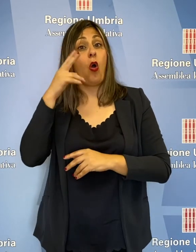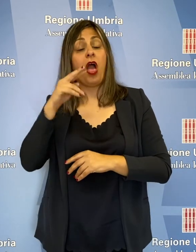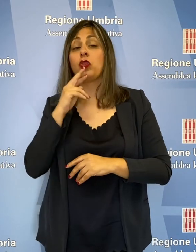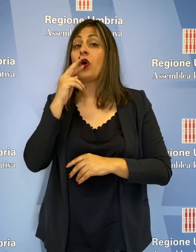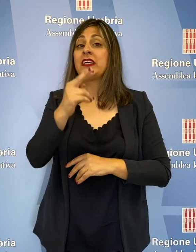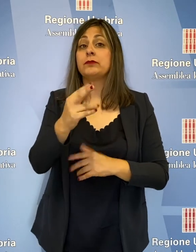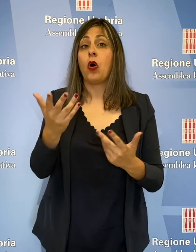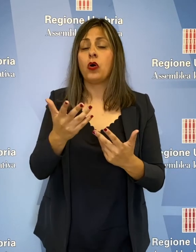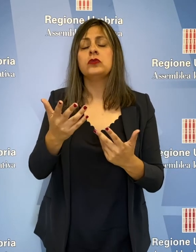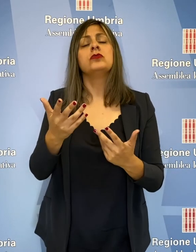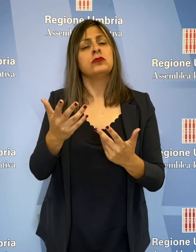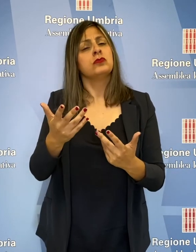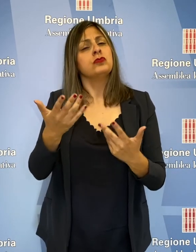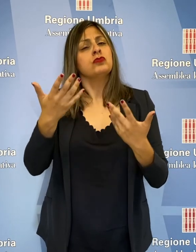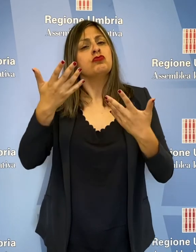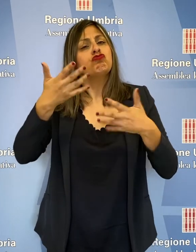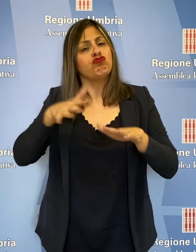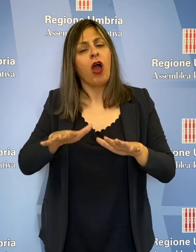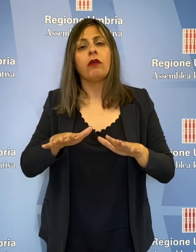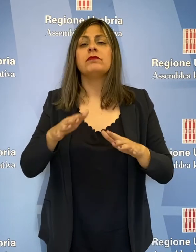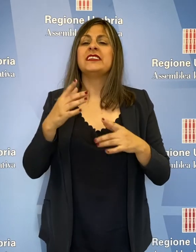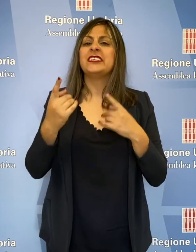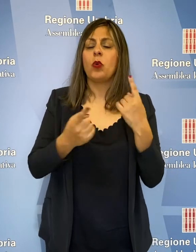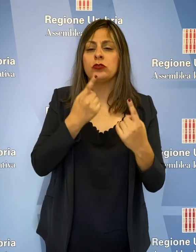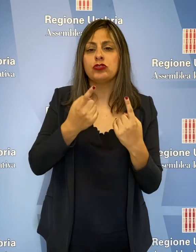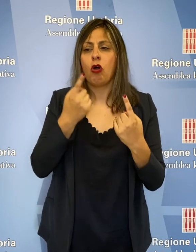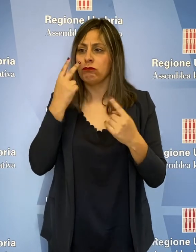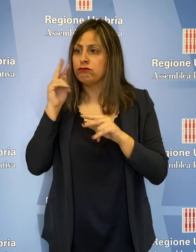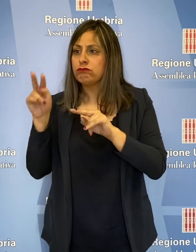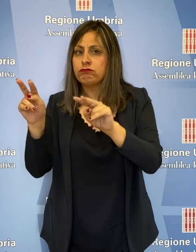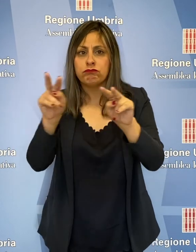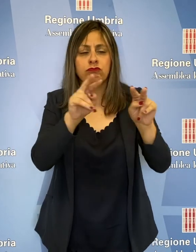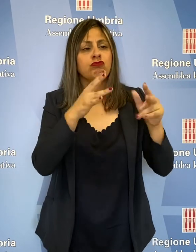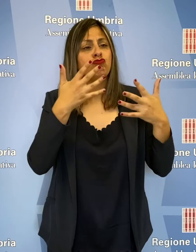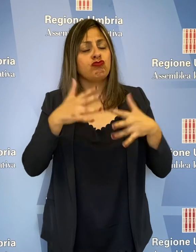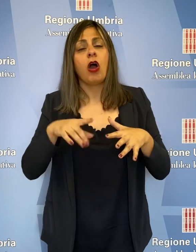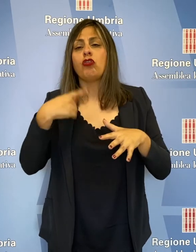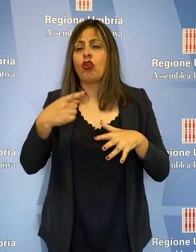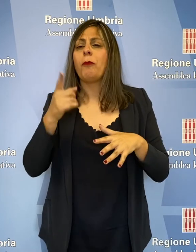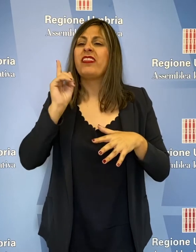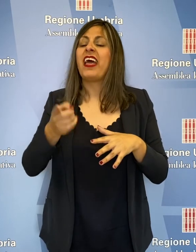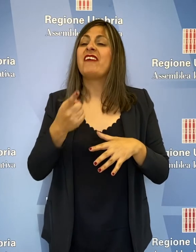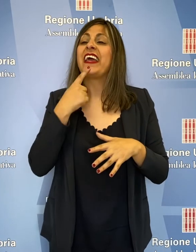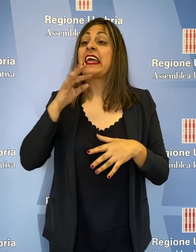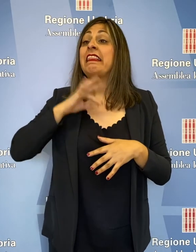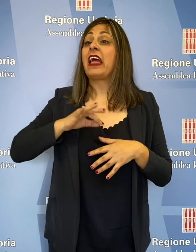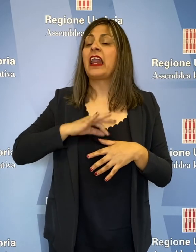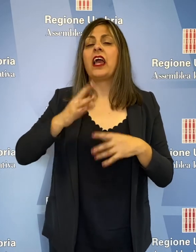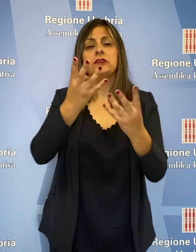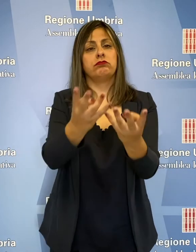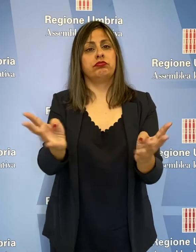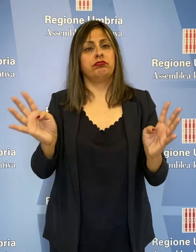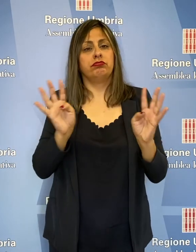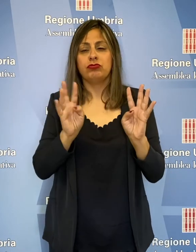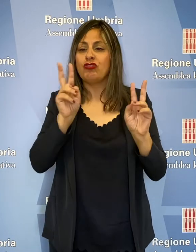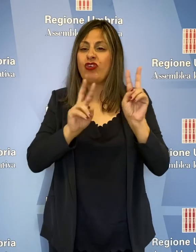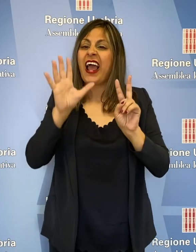e strutture per poi incontrare i portatori di interesse e cercare di raccogliere le indicazioni emerse. Dal 2011,